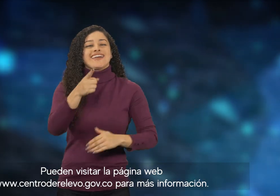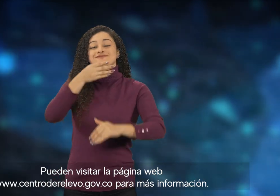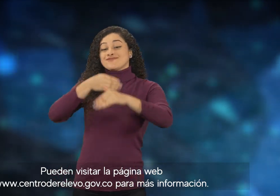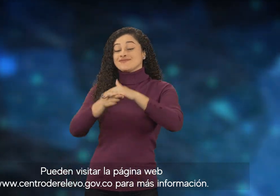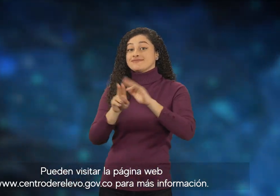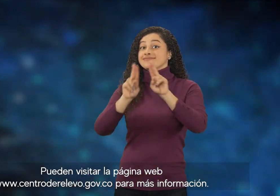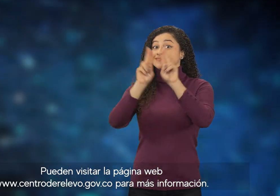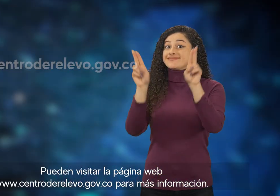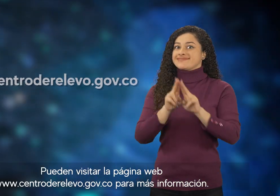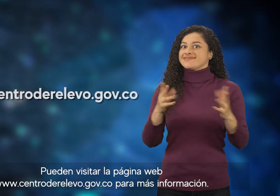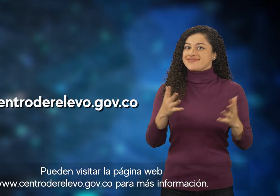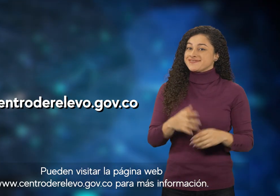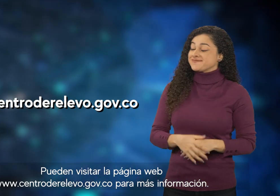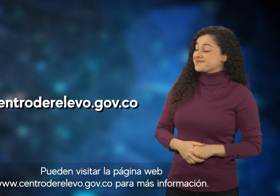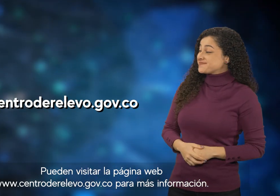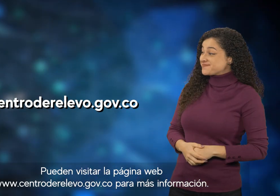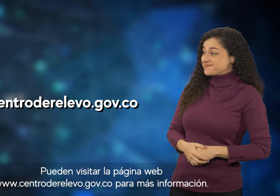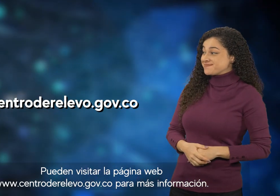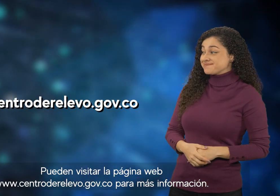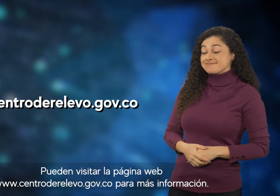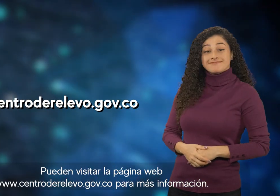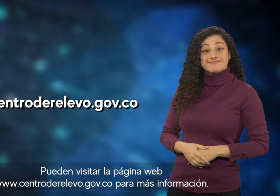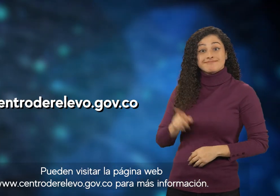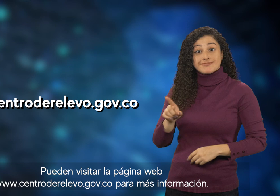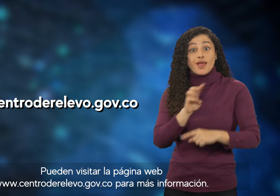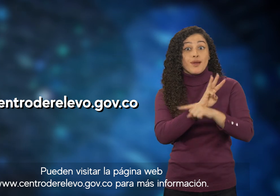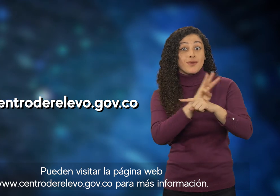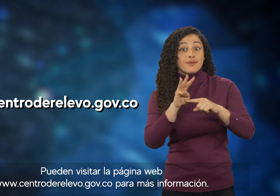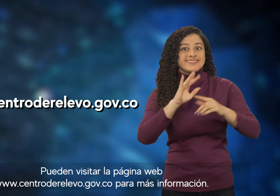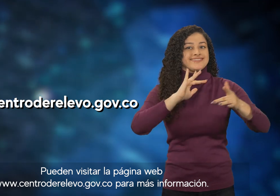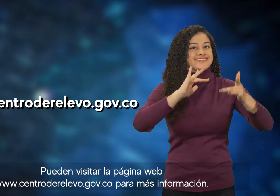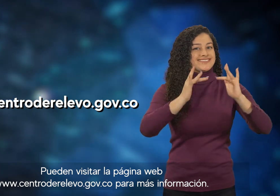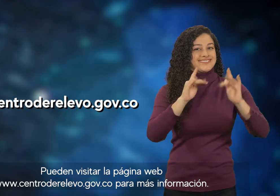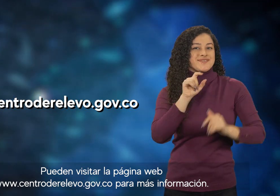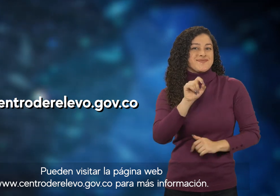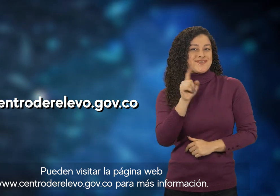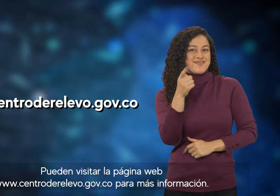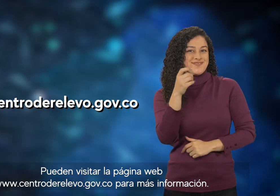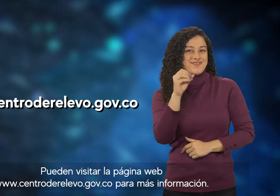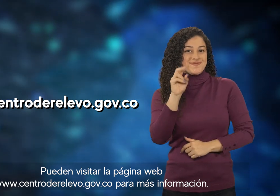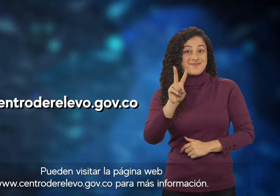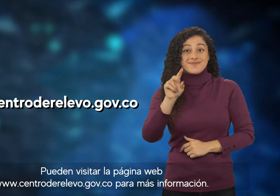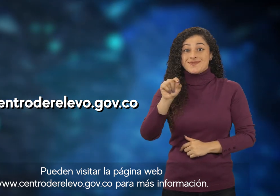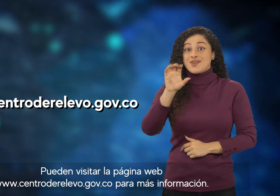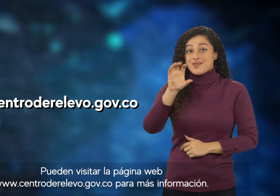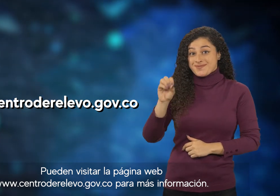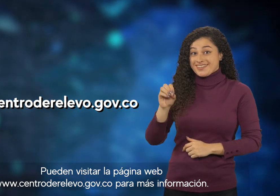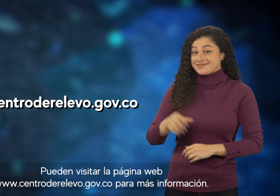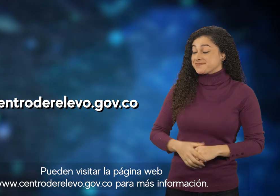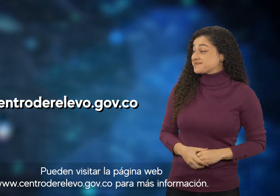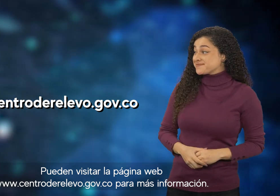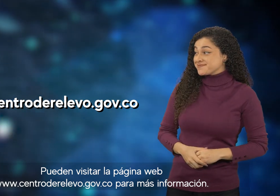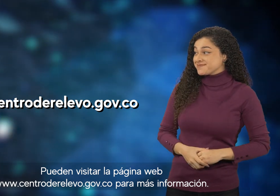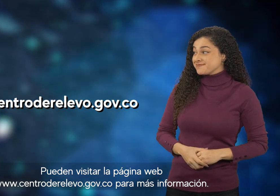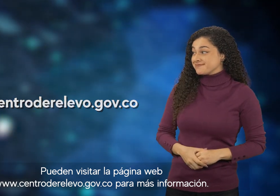Pueden visitar la página web www.centroderrelevo.gov.co para más información.